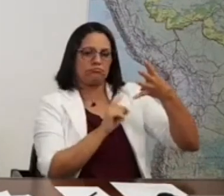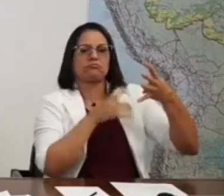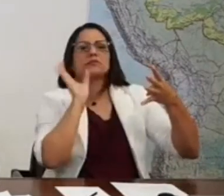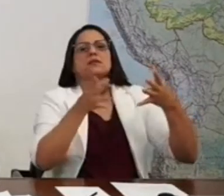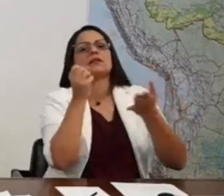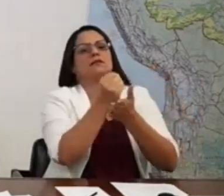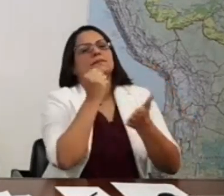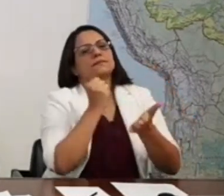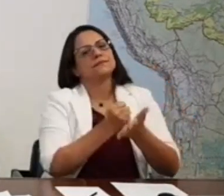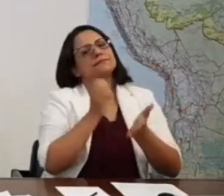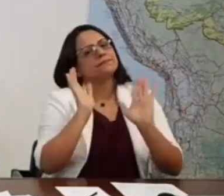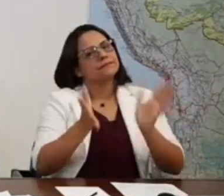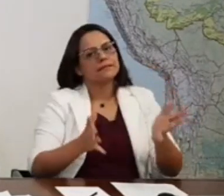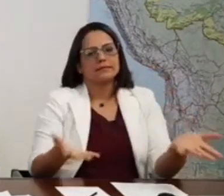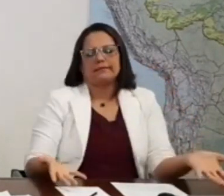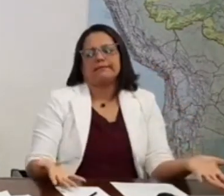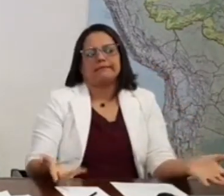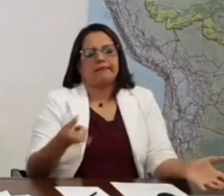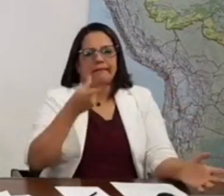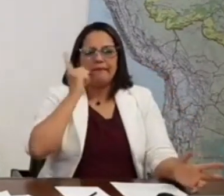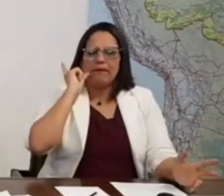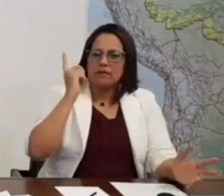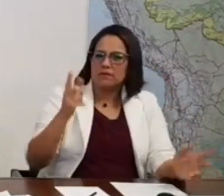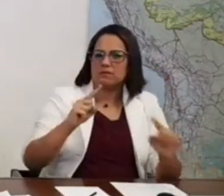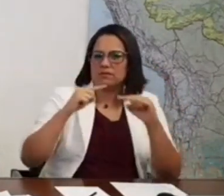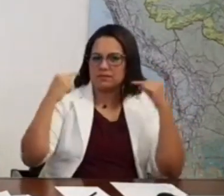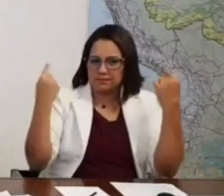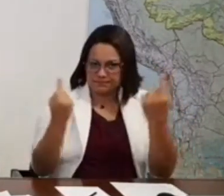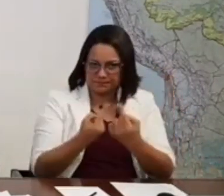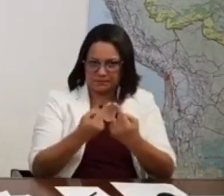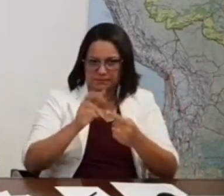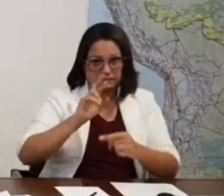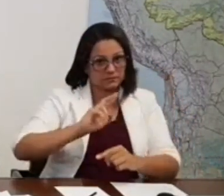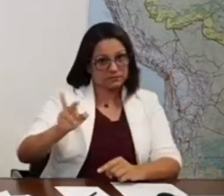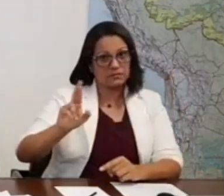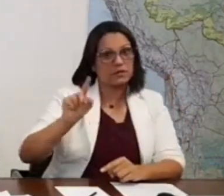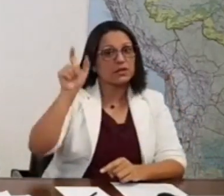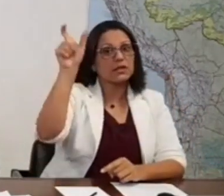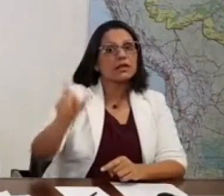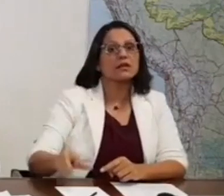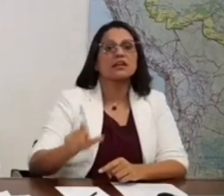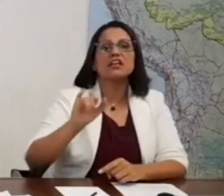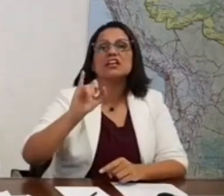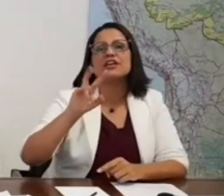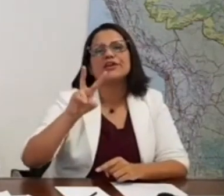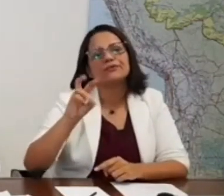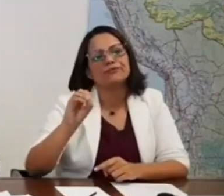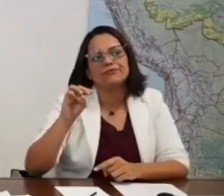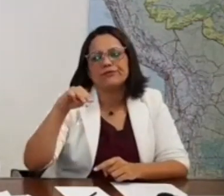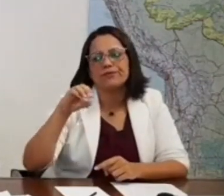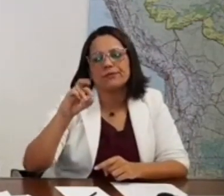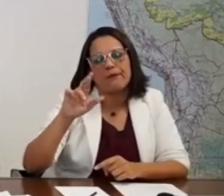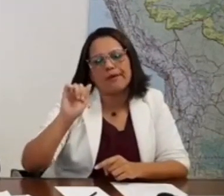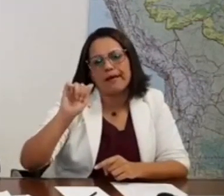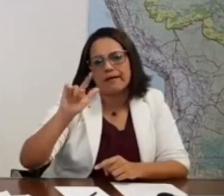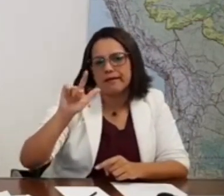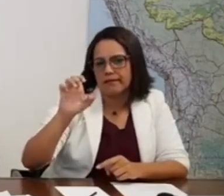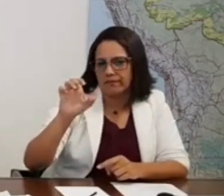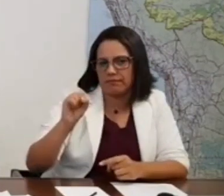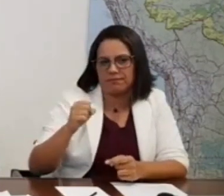O eu estava muito faceiro ontem na reunião lá, não era do Mercosul, deixa bem cá, era o Evo Morales. Estava lá o nosso, é o índio, né?